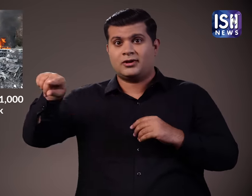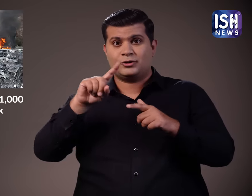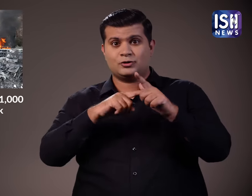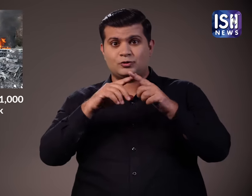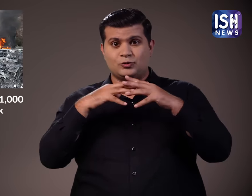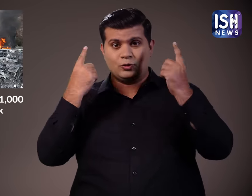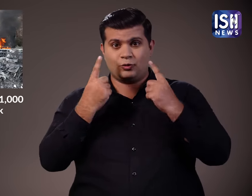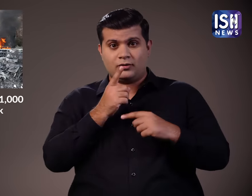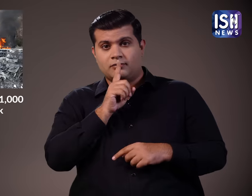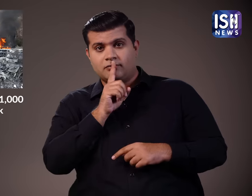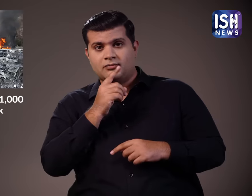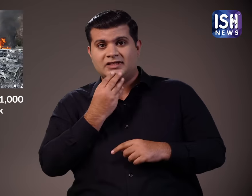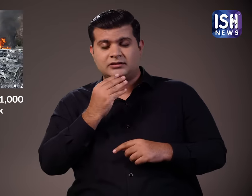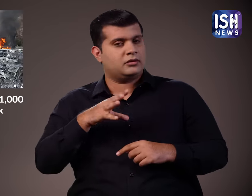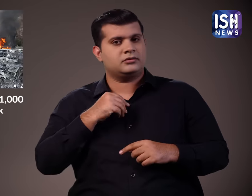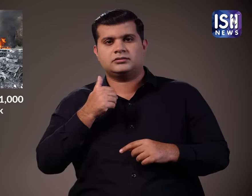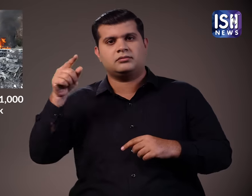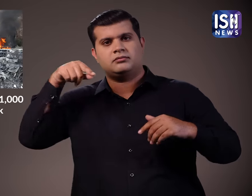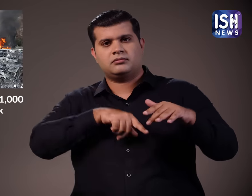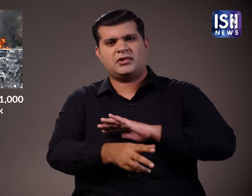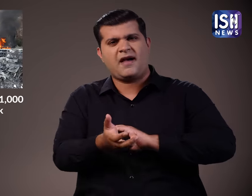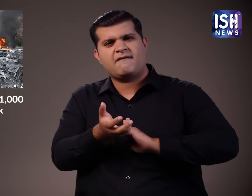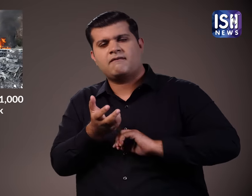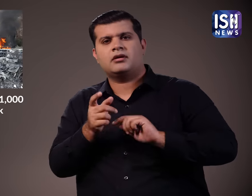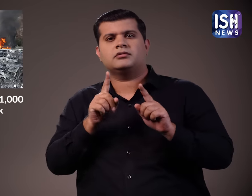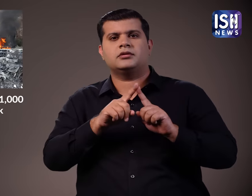इस्राइल के हमले दरसल जबाबी हमले हैं।